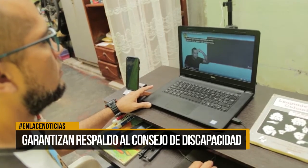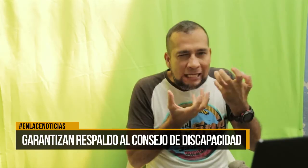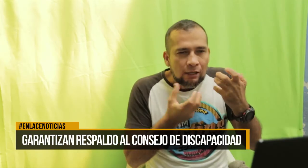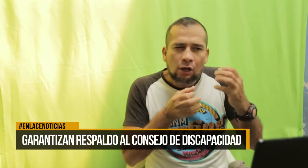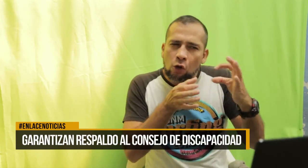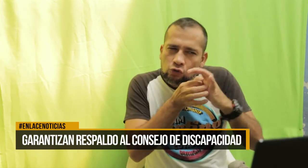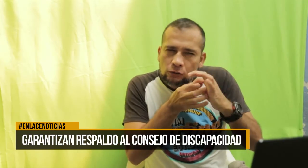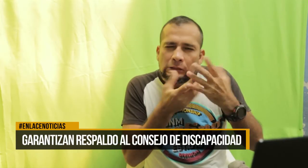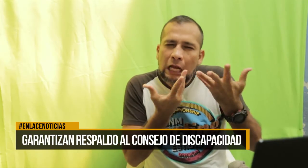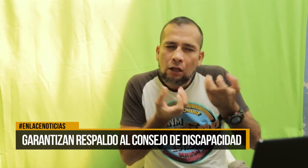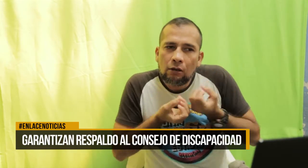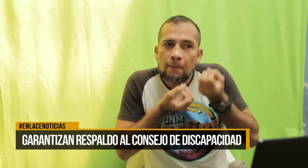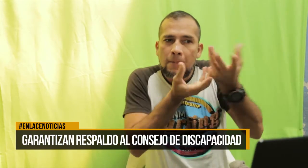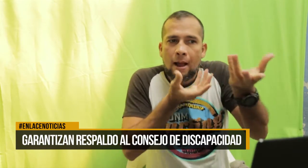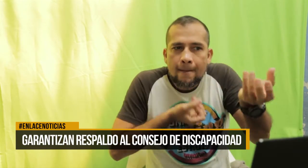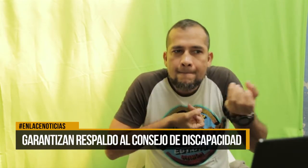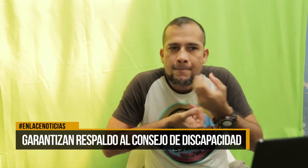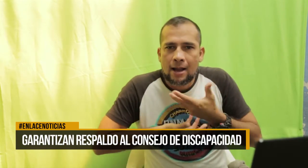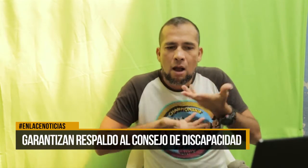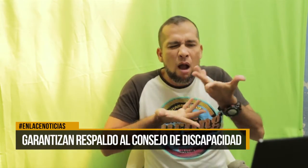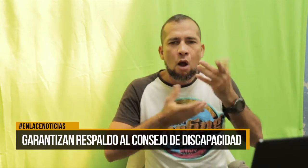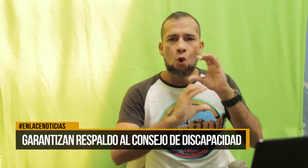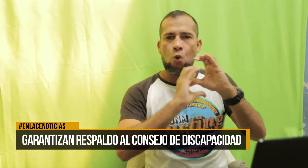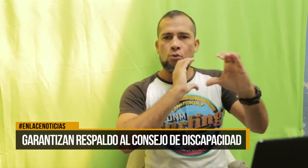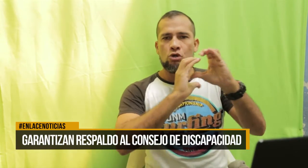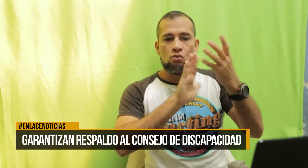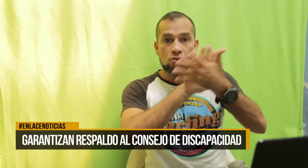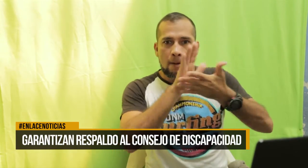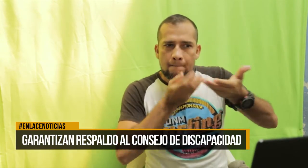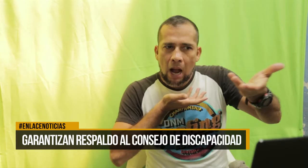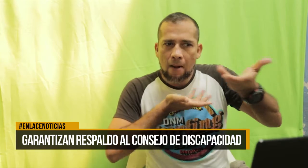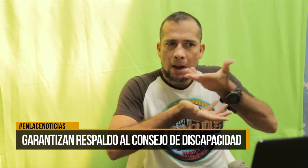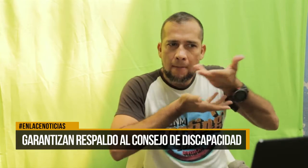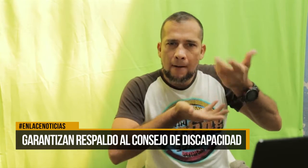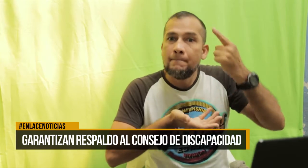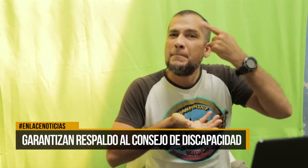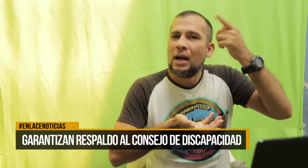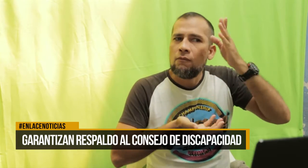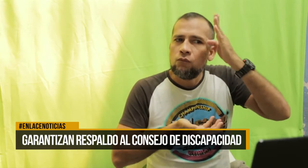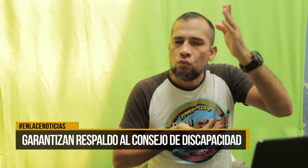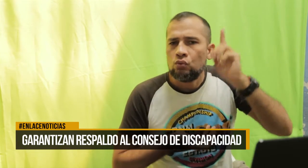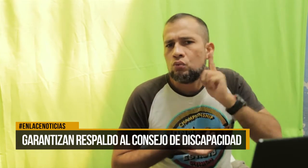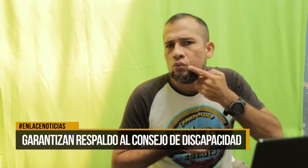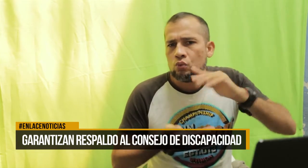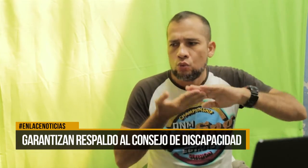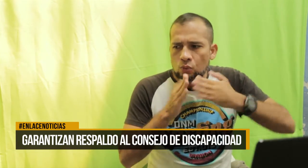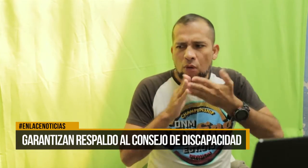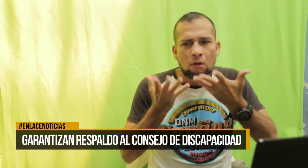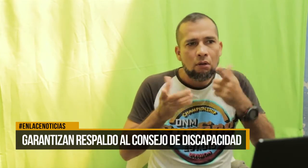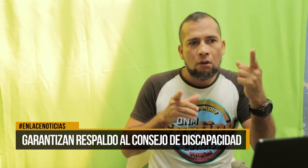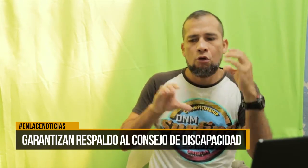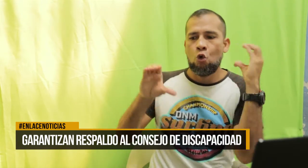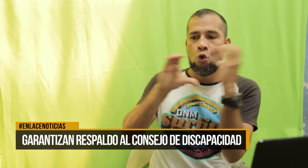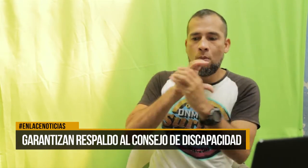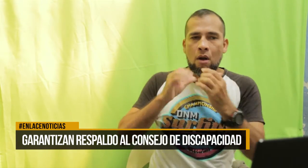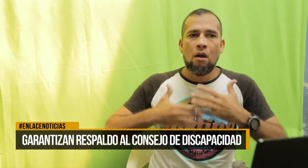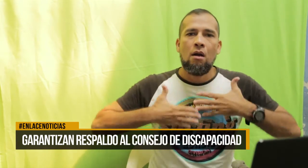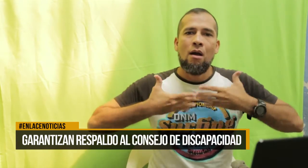él, a pesar de que no era un espacio para socializar pero sí un espacio de posesión, pudimos ver la intención que tiene. Y sabemos de que esto